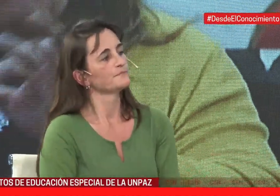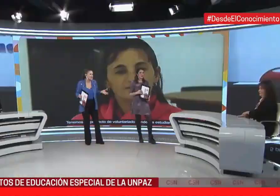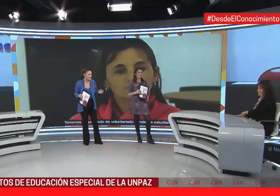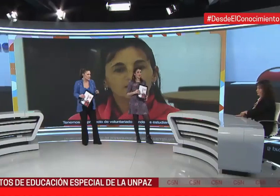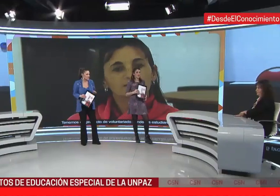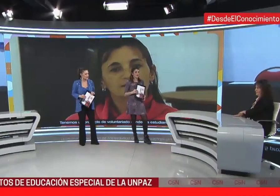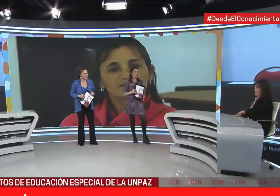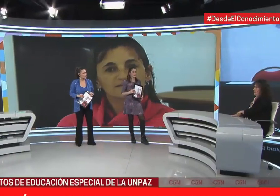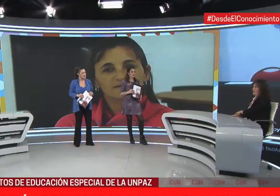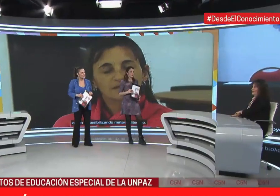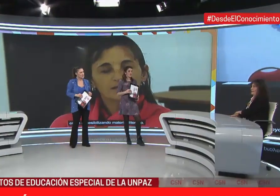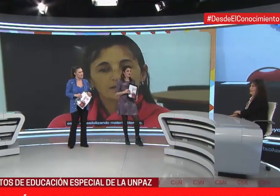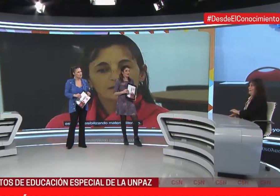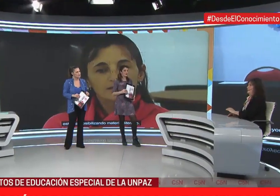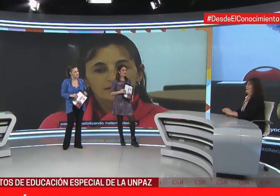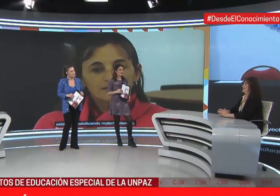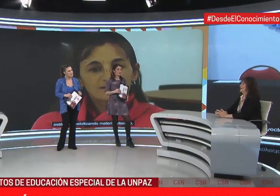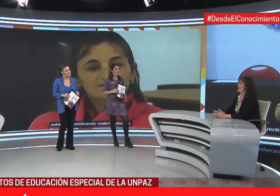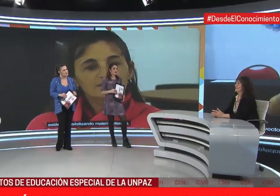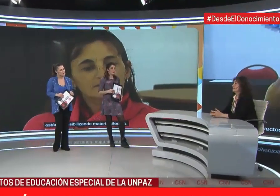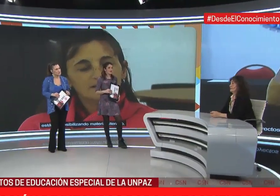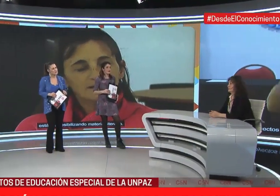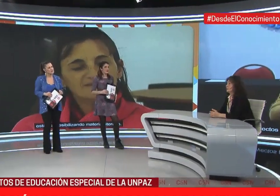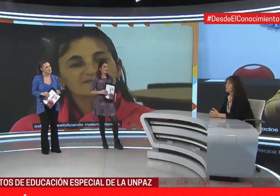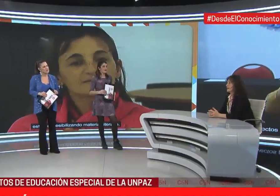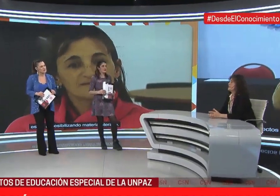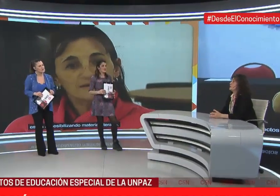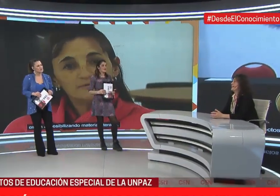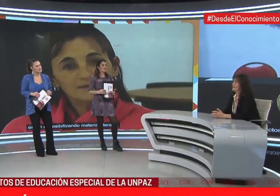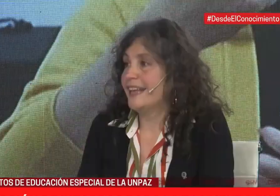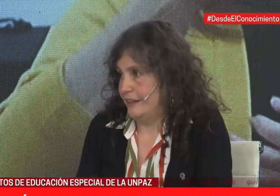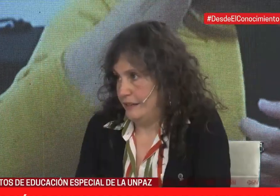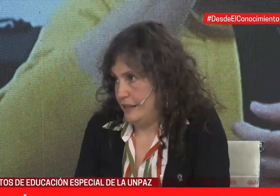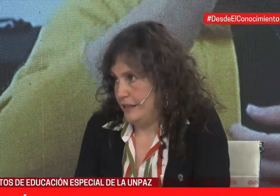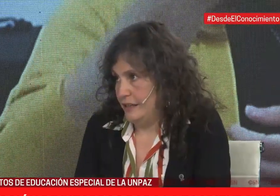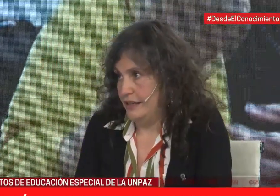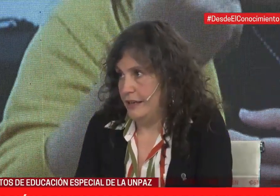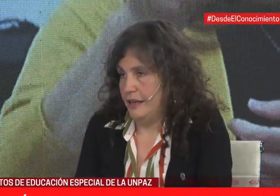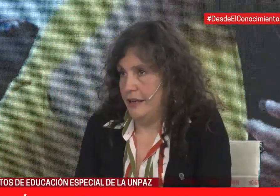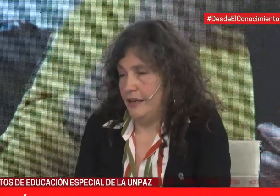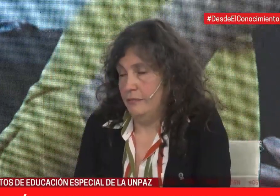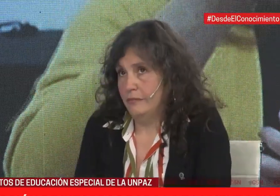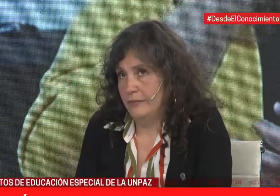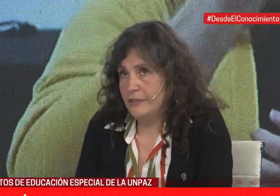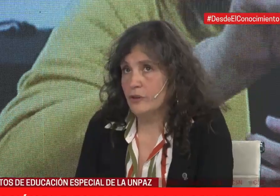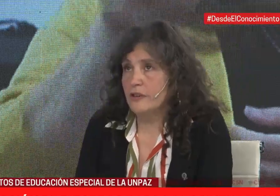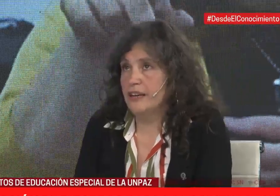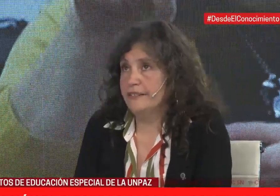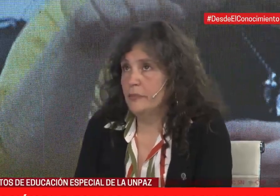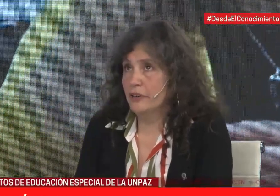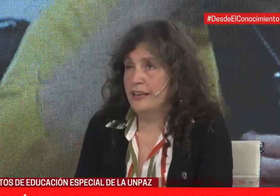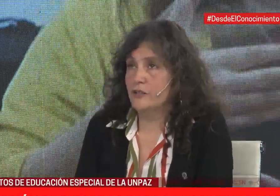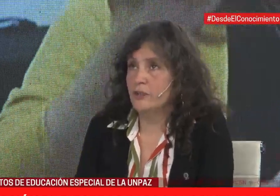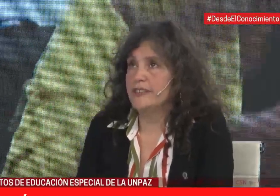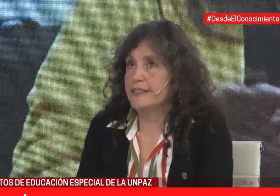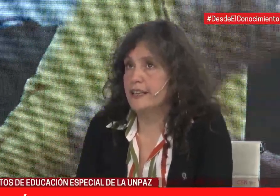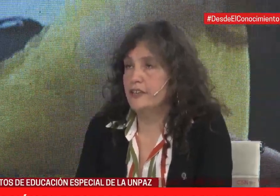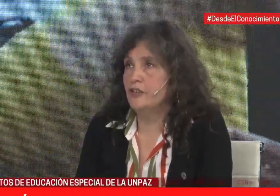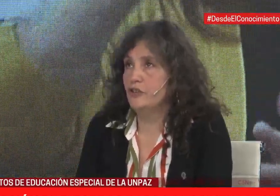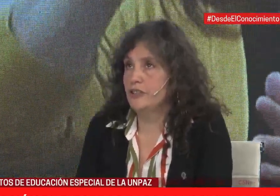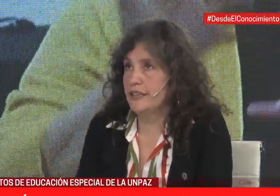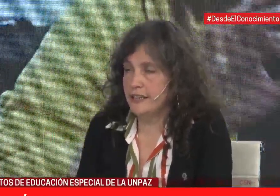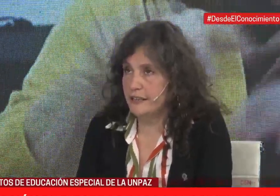este corto plazo? Y es todo un camino al andar. Es un camino al andar porque las